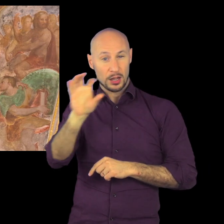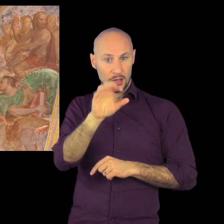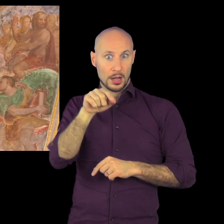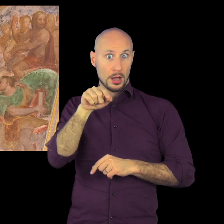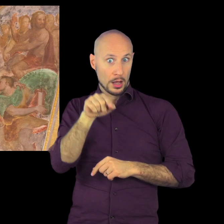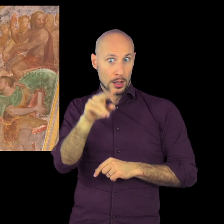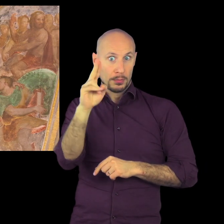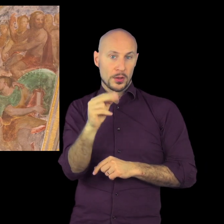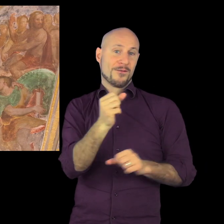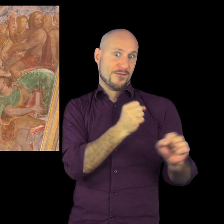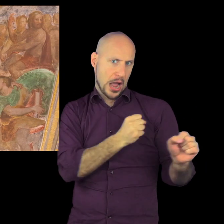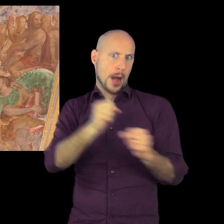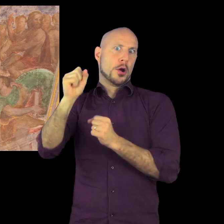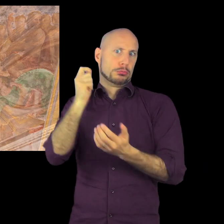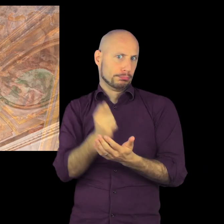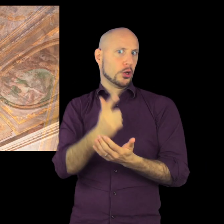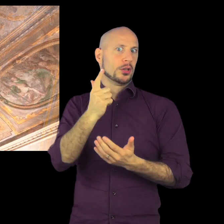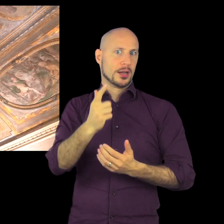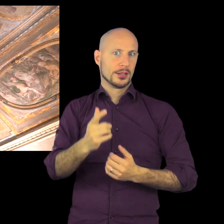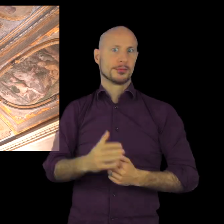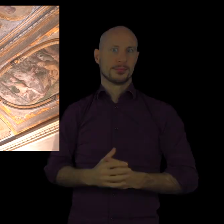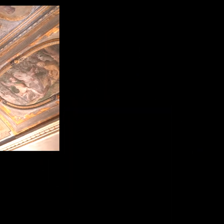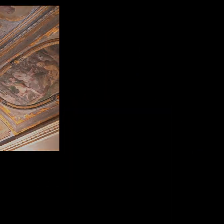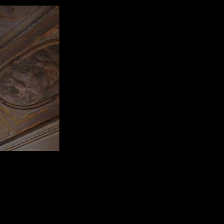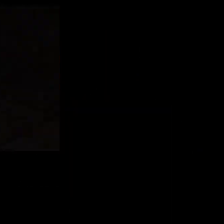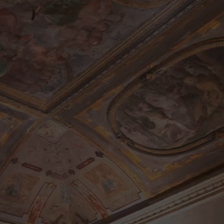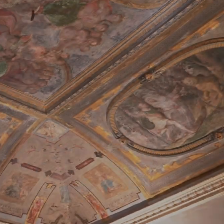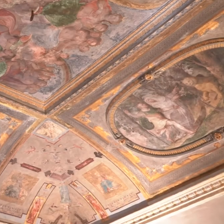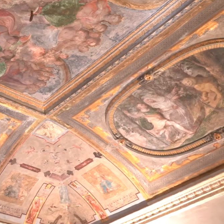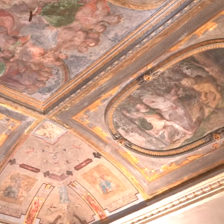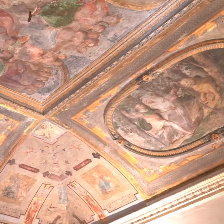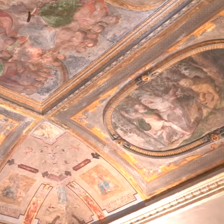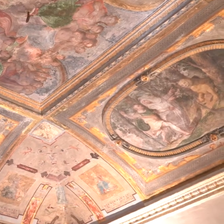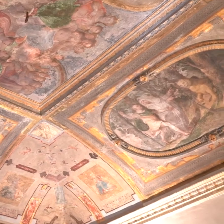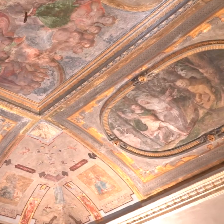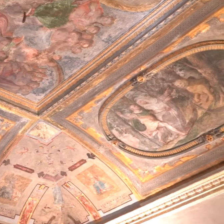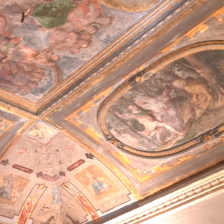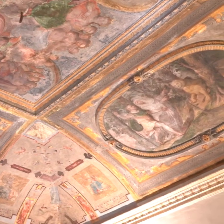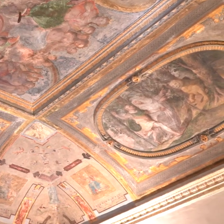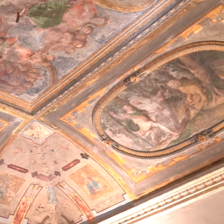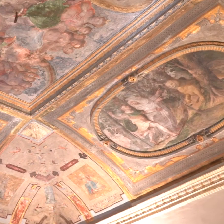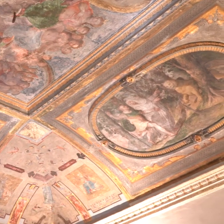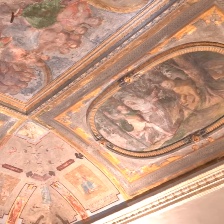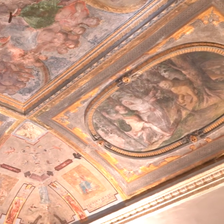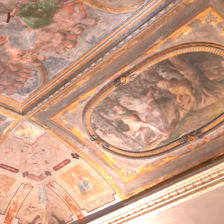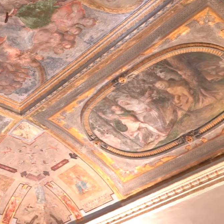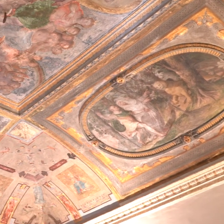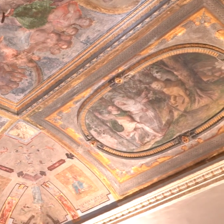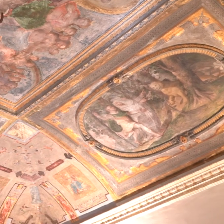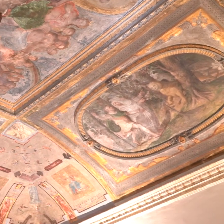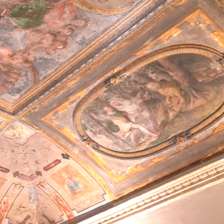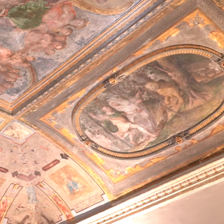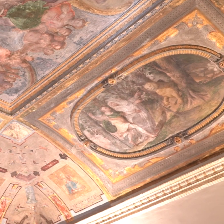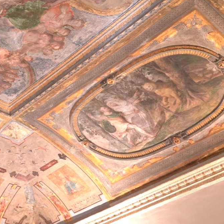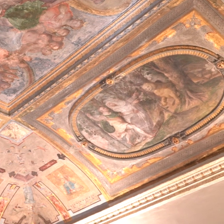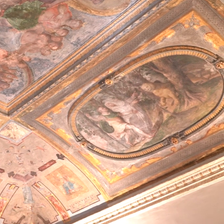Roma durante il periodo di formazione della propria attività. Ebbene, questa sala quindi ci permette proprio di comprendere l